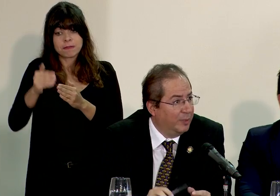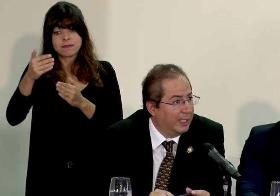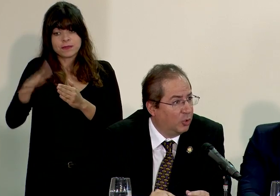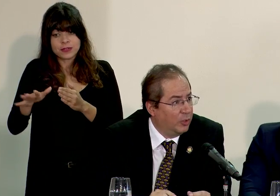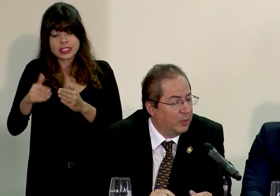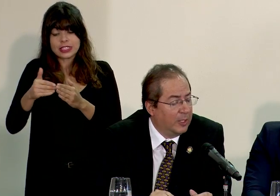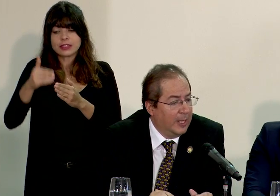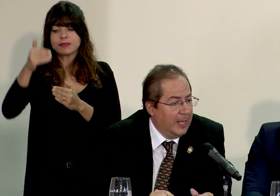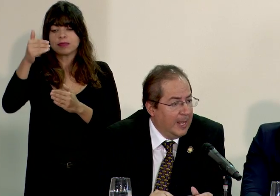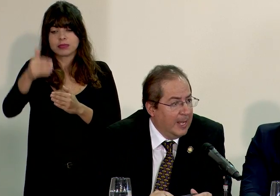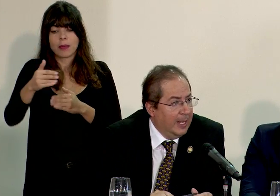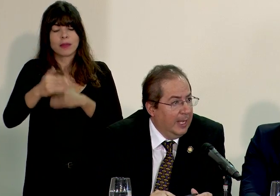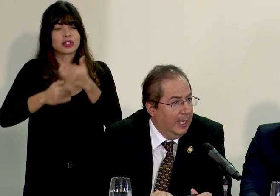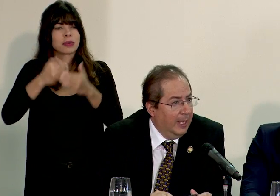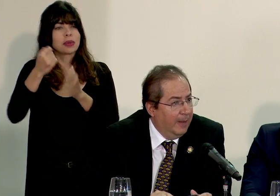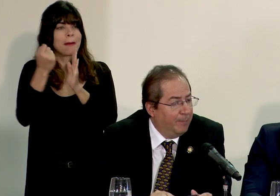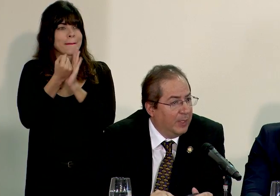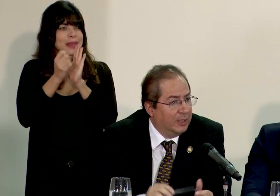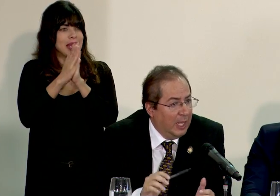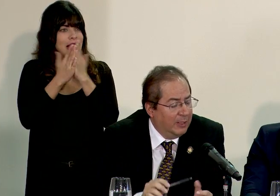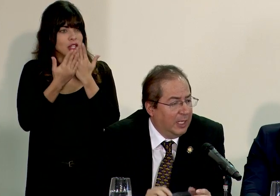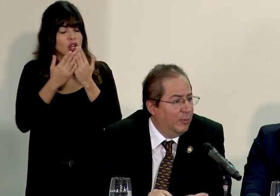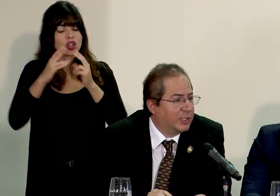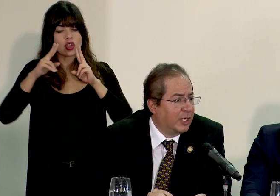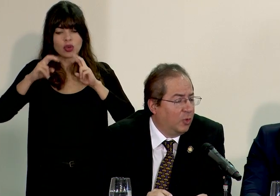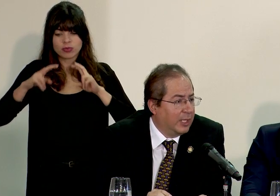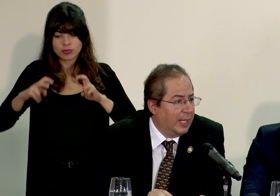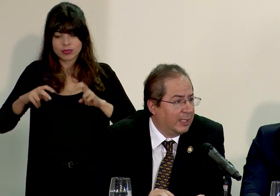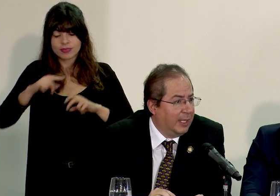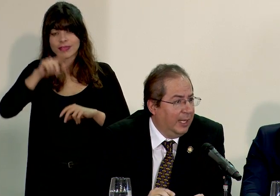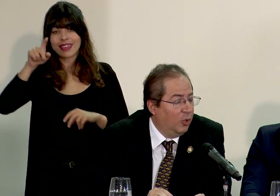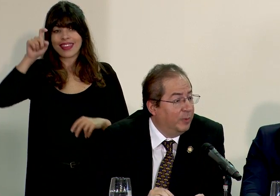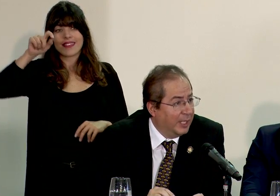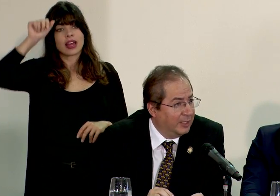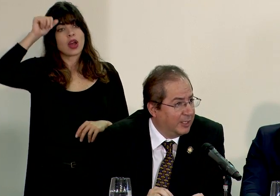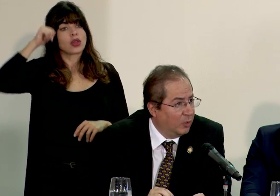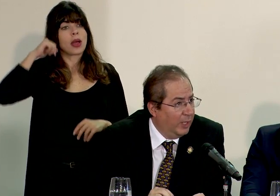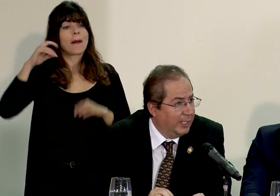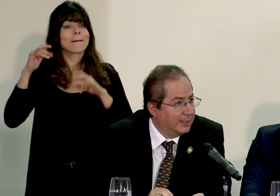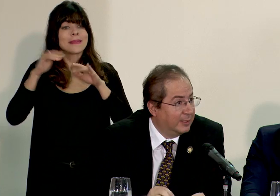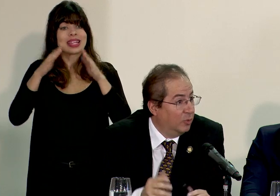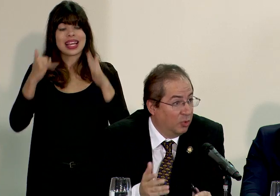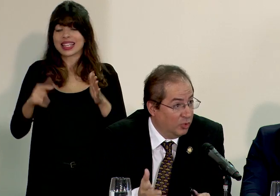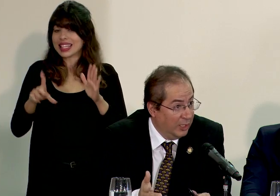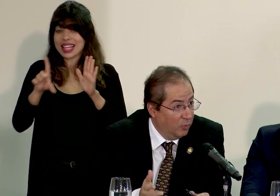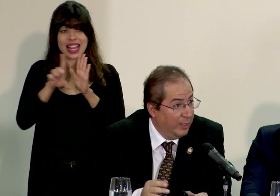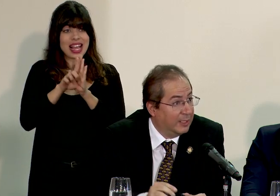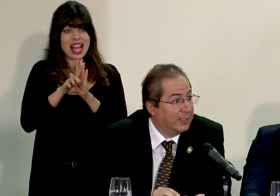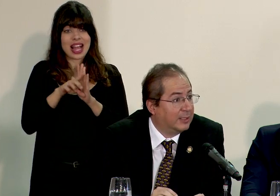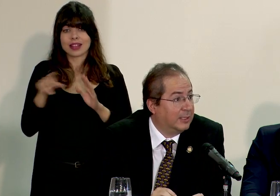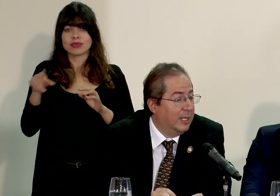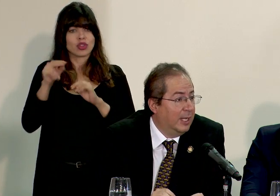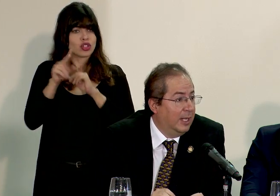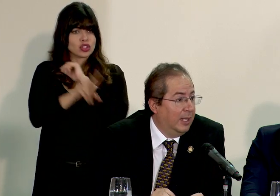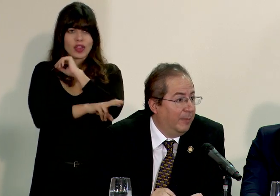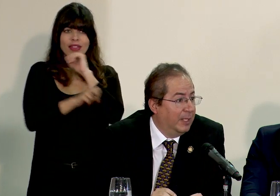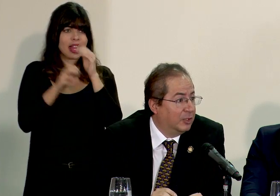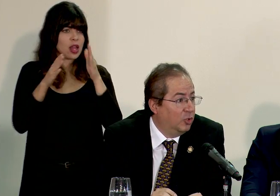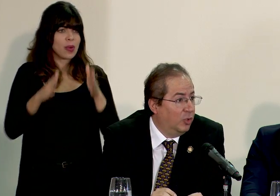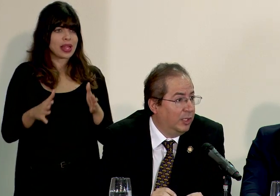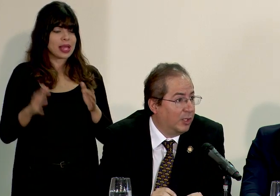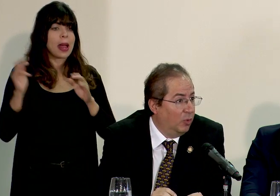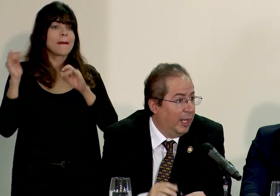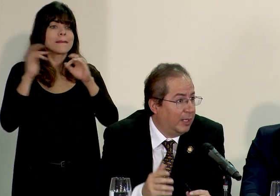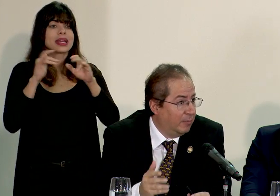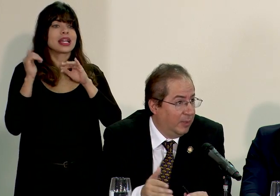procedimiento migratorio tenemos que recordar que los migrantes irregulares no son delincuentes la